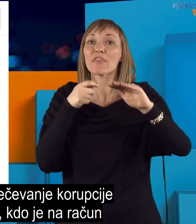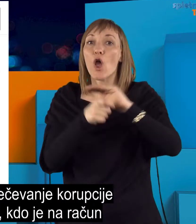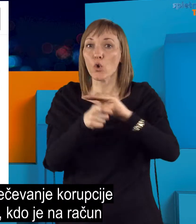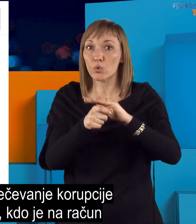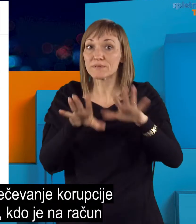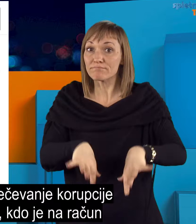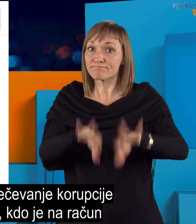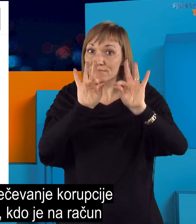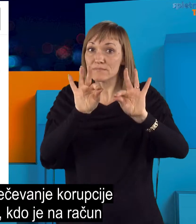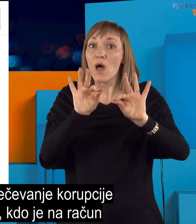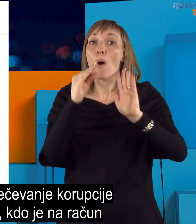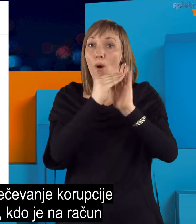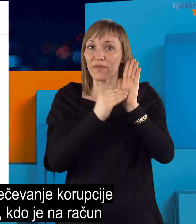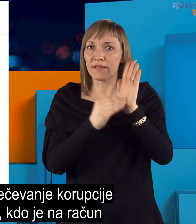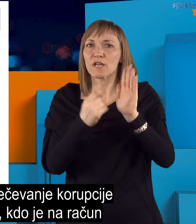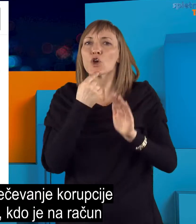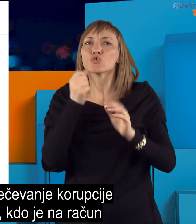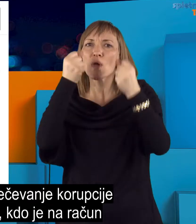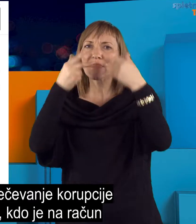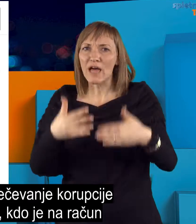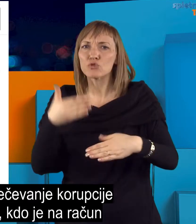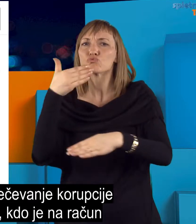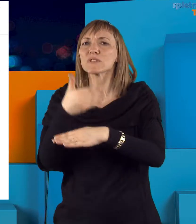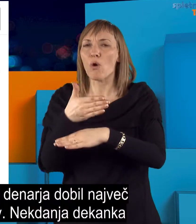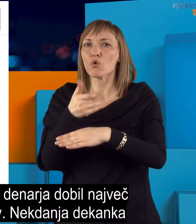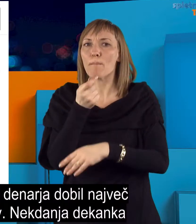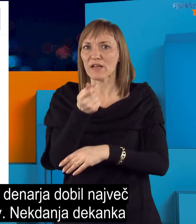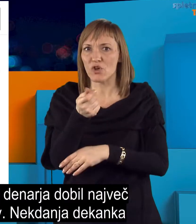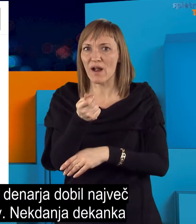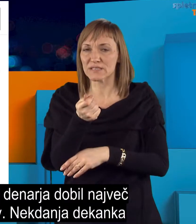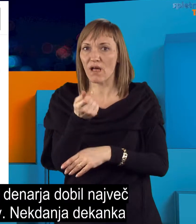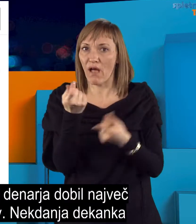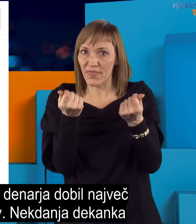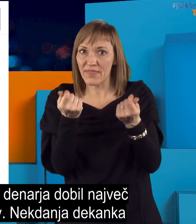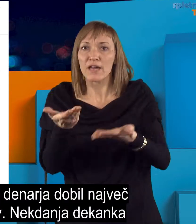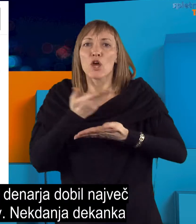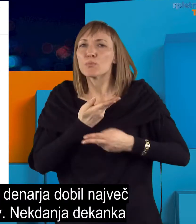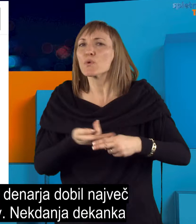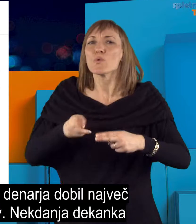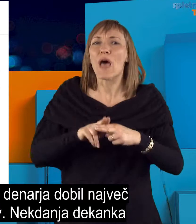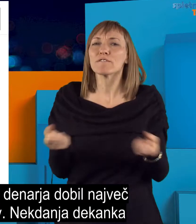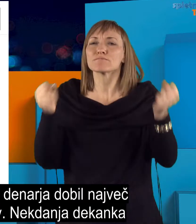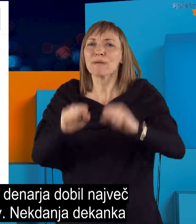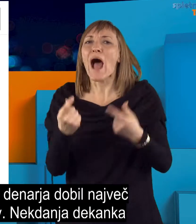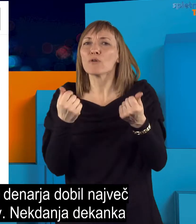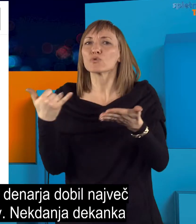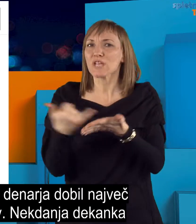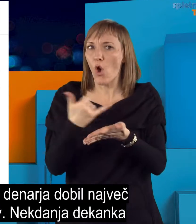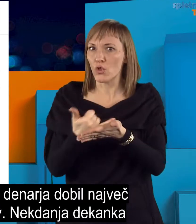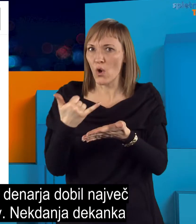pogled v honorarna izplačila v javnih institucijah in poimensko razkriv tiste, ki so v zadnjih 12 letih na